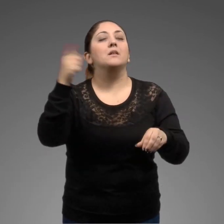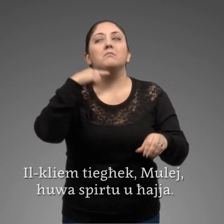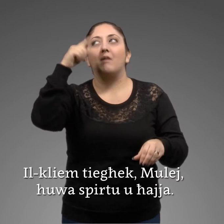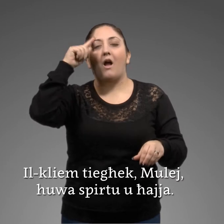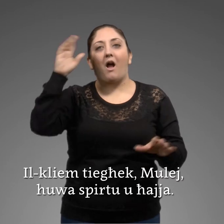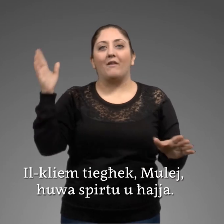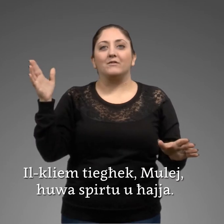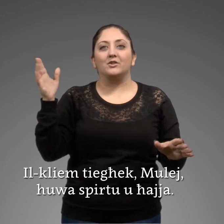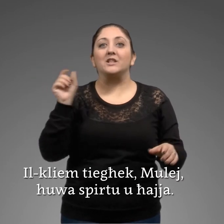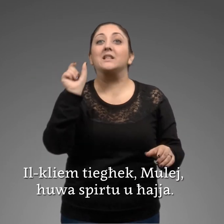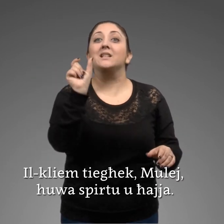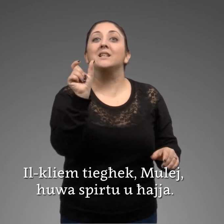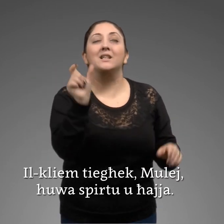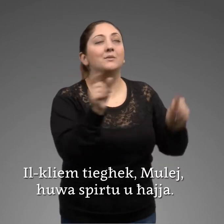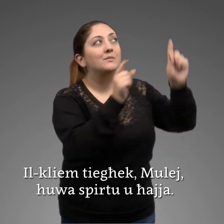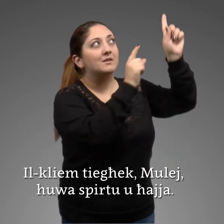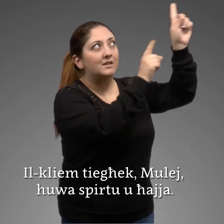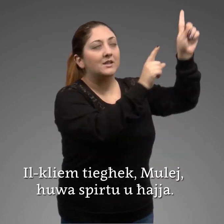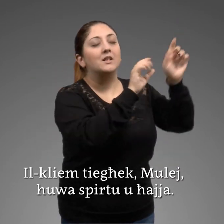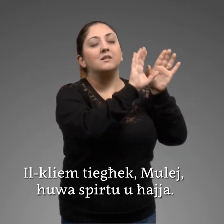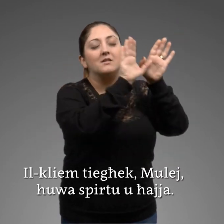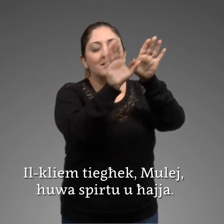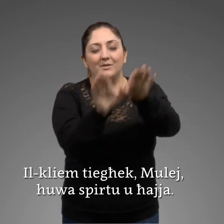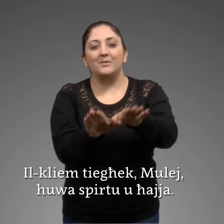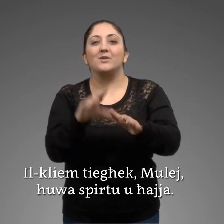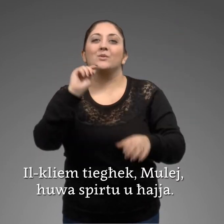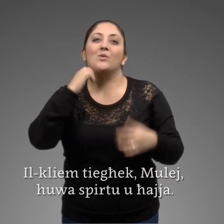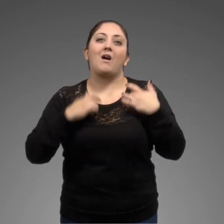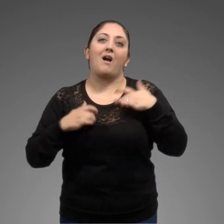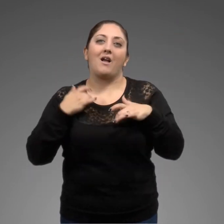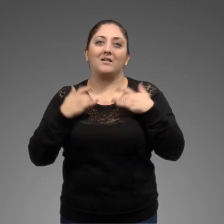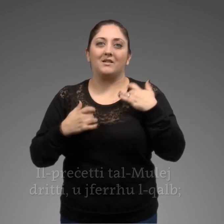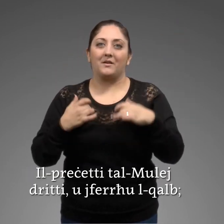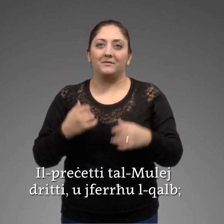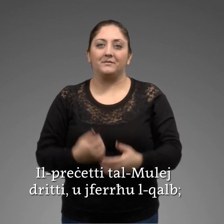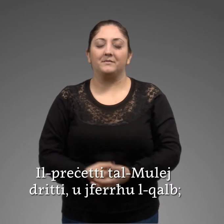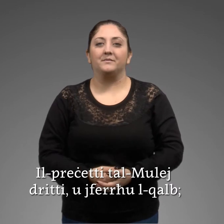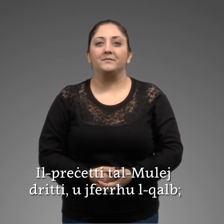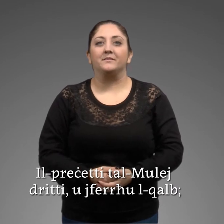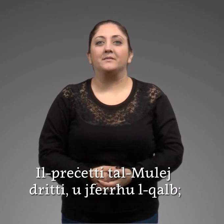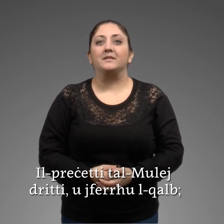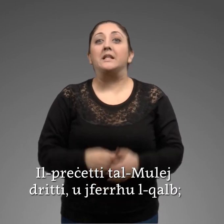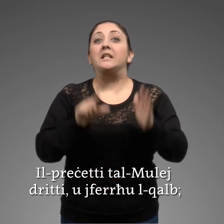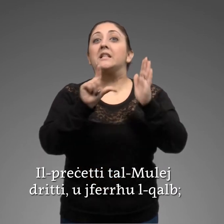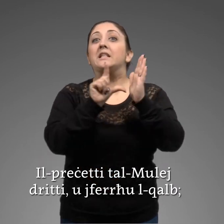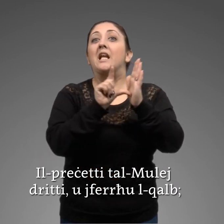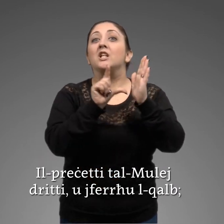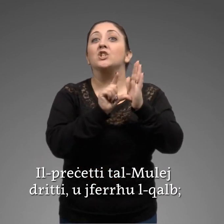Il-klim tijak mulej u għaspirtu u ħajja Il-preċetti tal-mulej dritti u